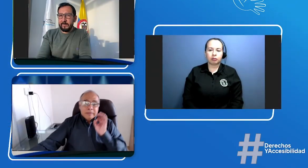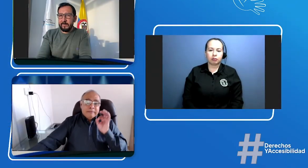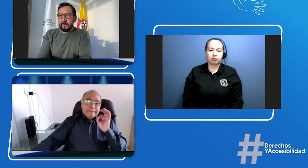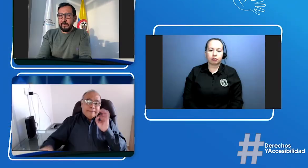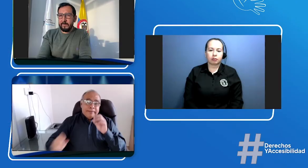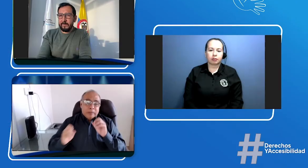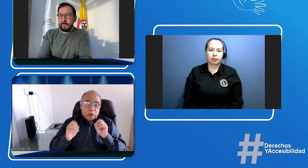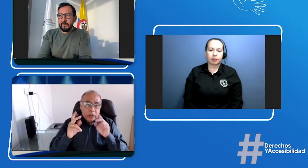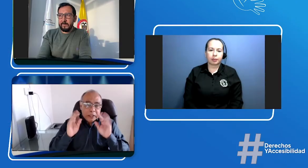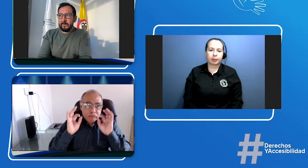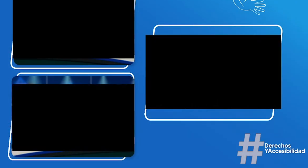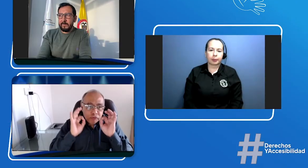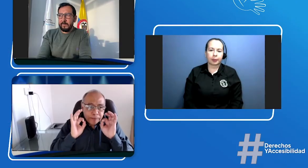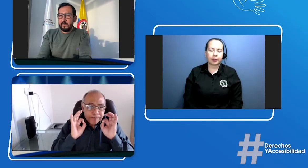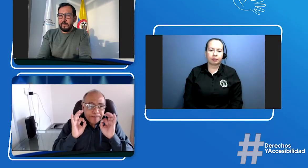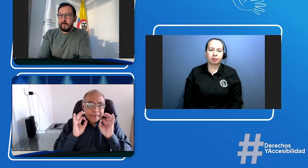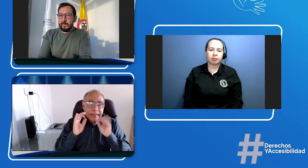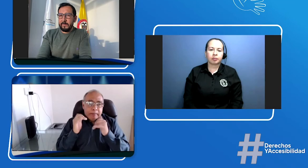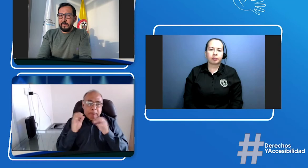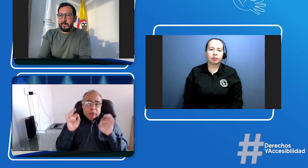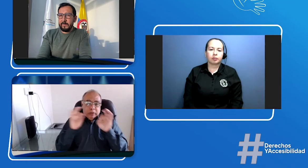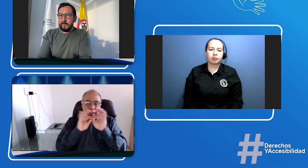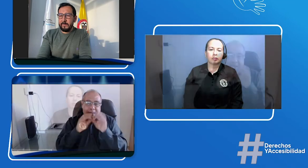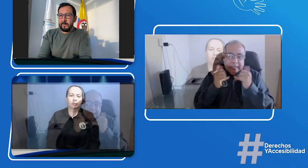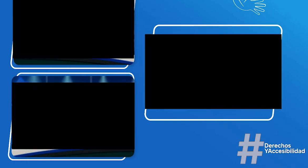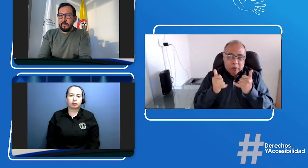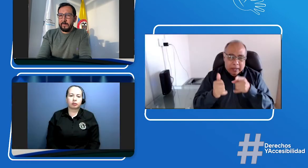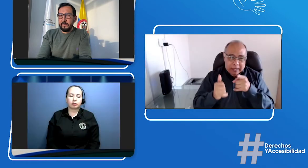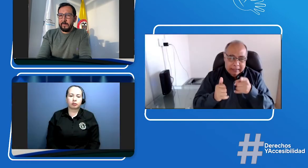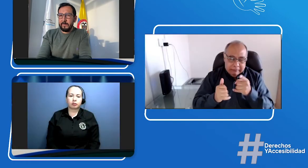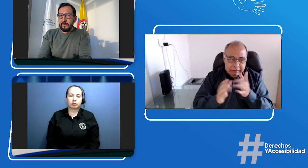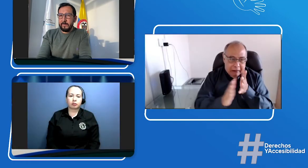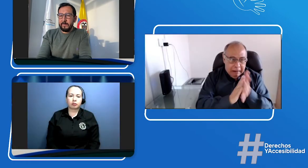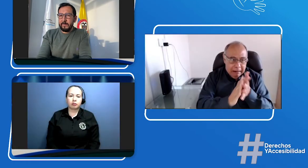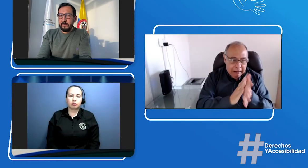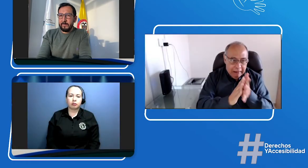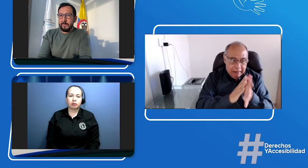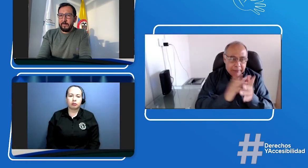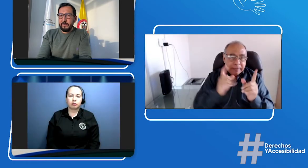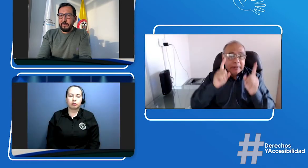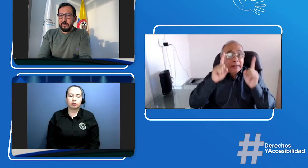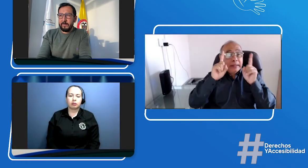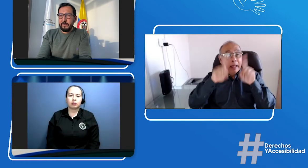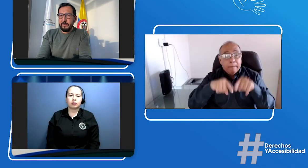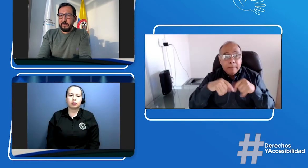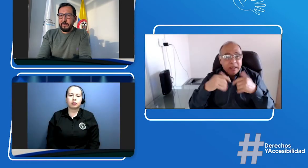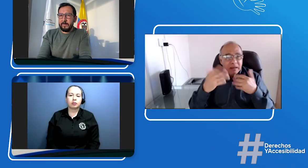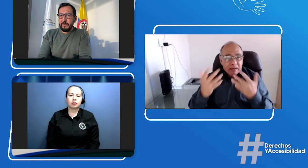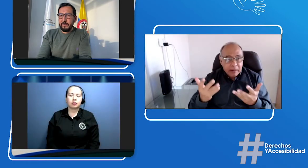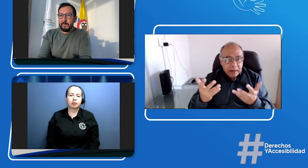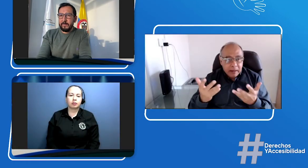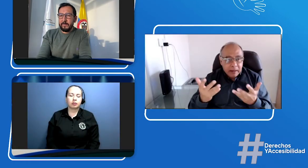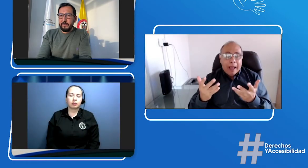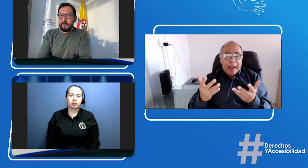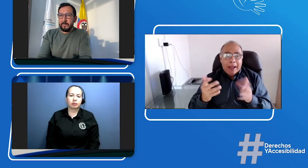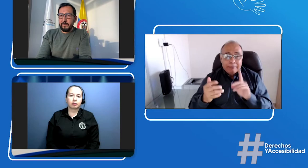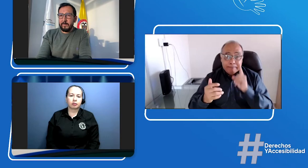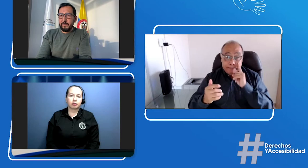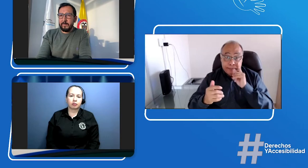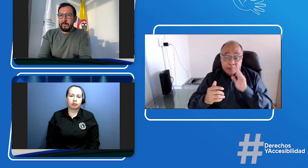muy bien muy bien muchas gracias que importante es toda esta información ¿no? y también